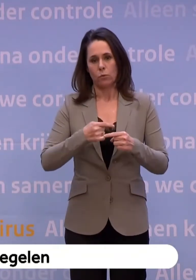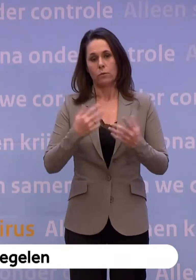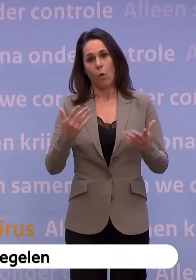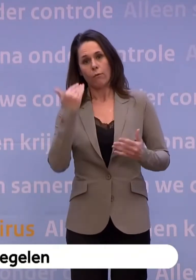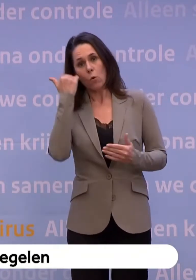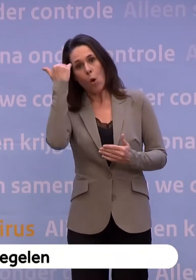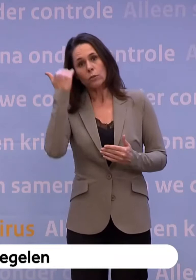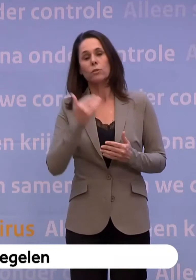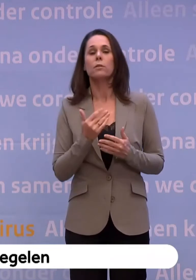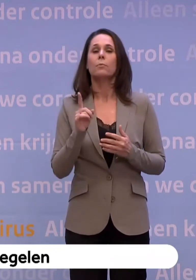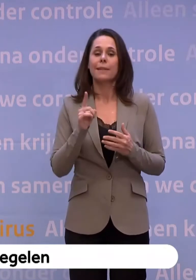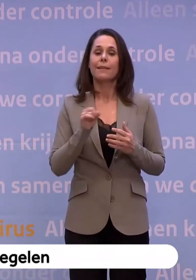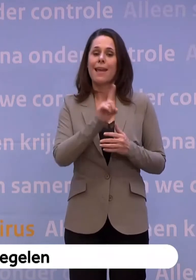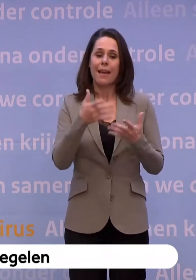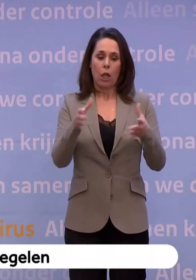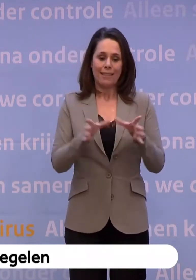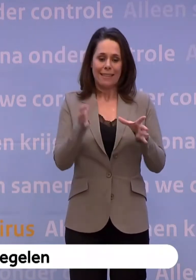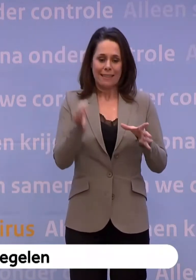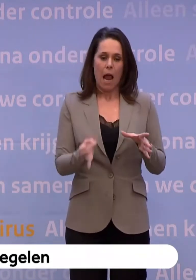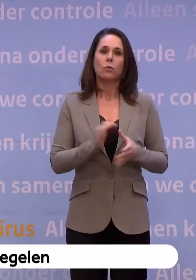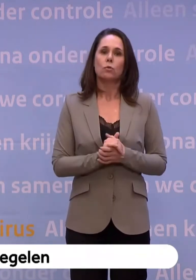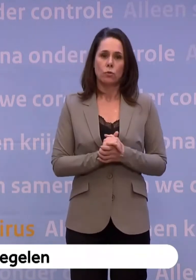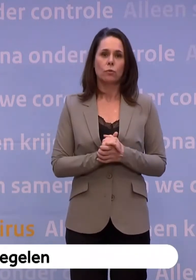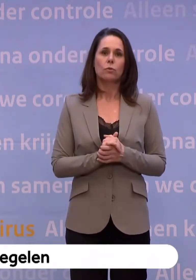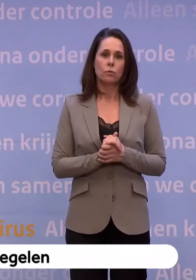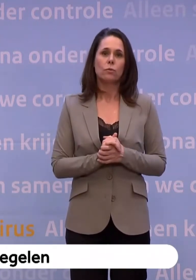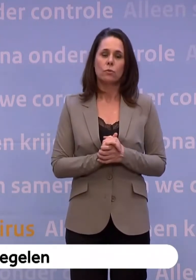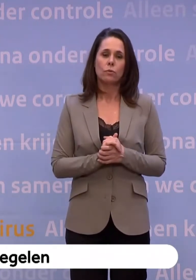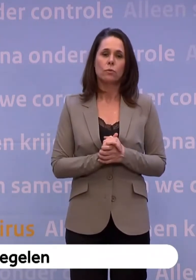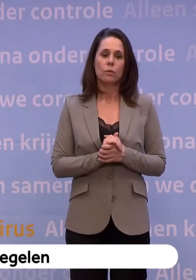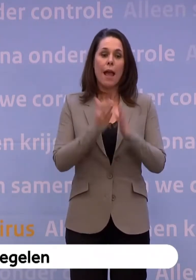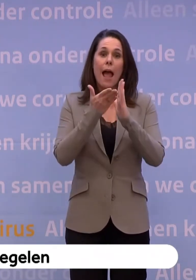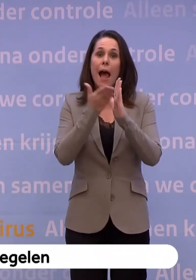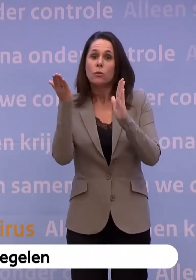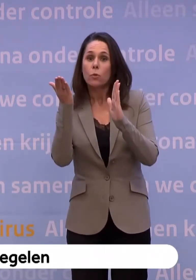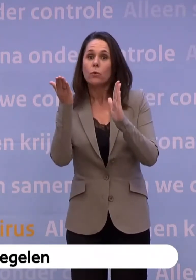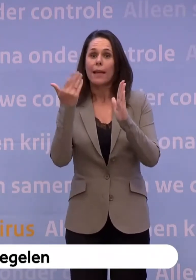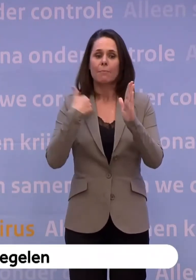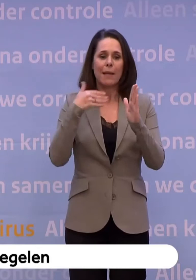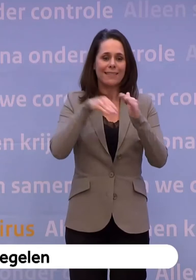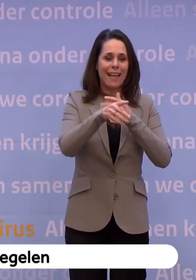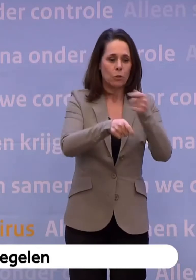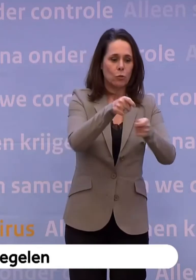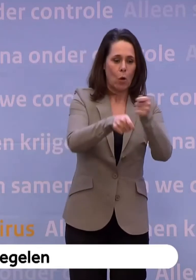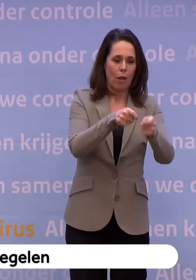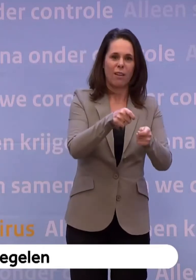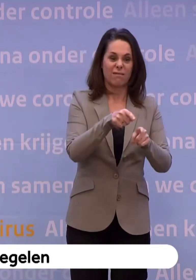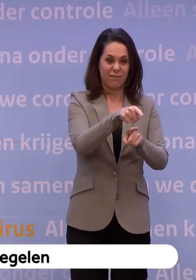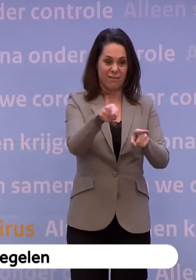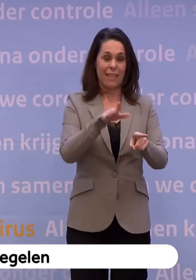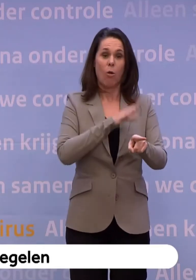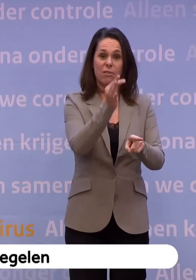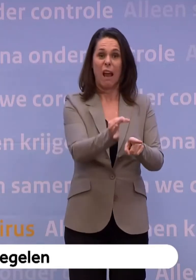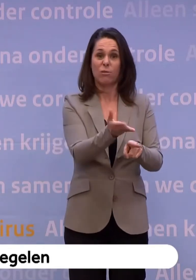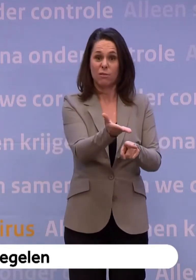koorts... ...dan blijft het hele gezin thuis. De uitzondering daarop zijn de mensen in de zorg. Omdat je anders, als die ook thuis zouden moeten